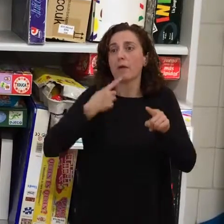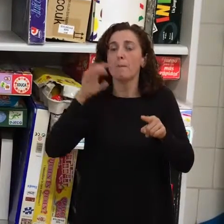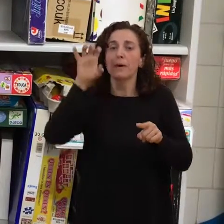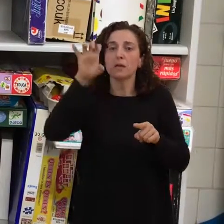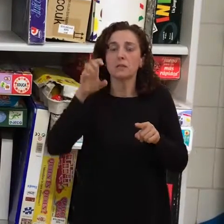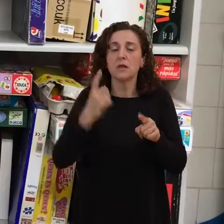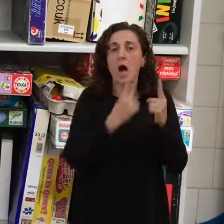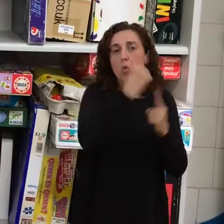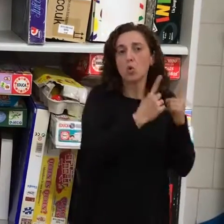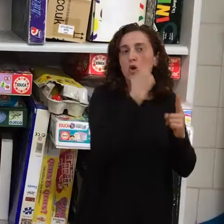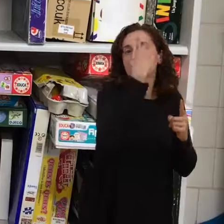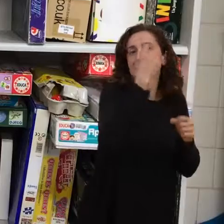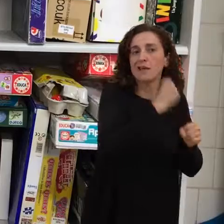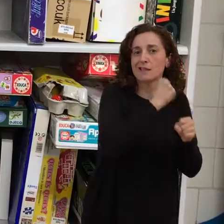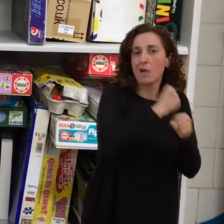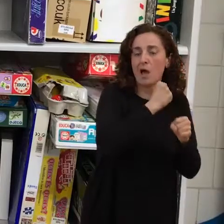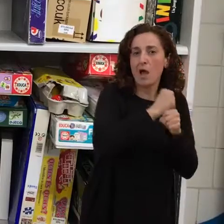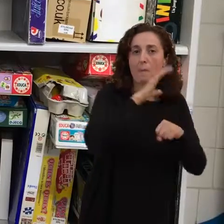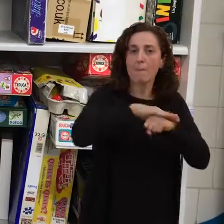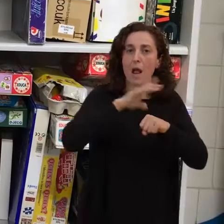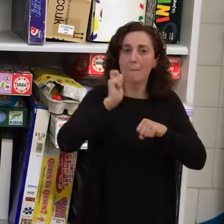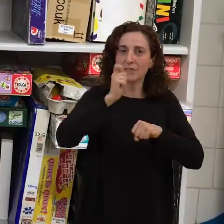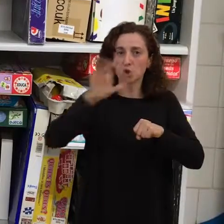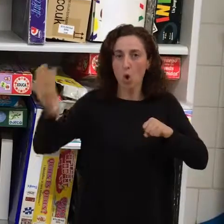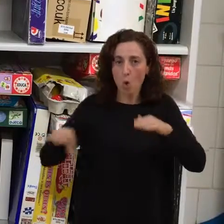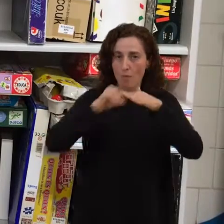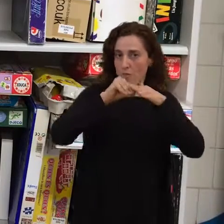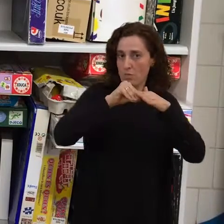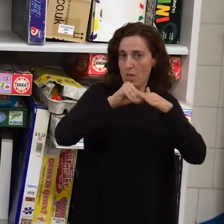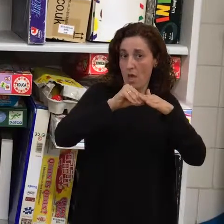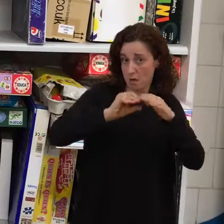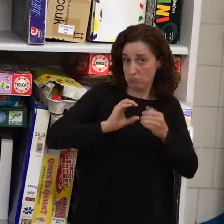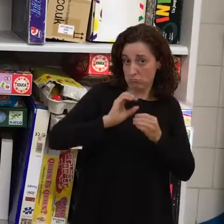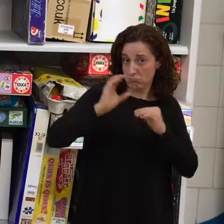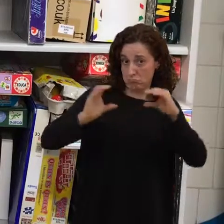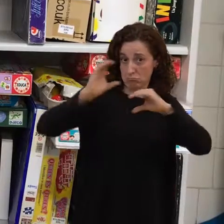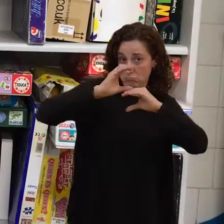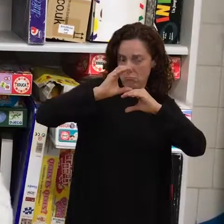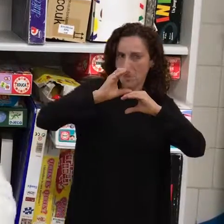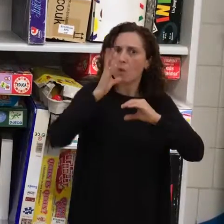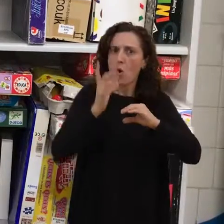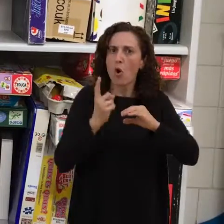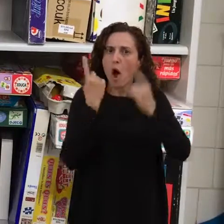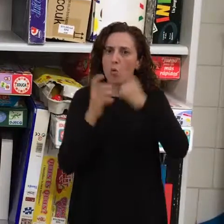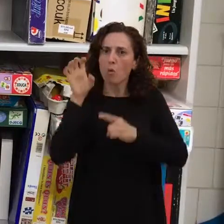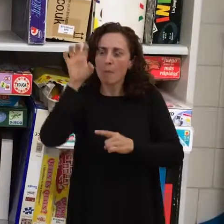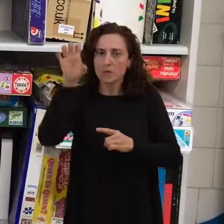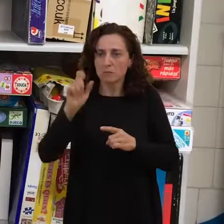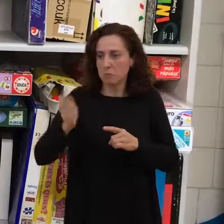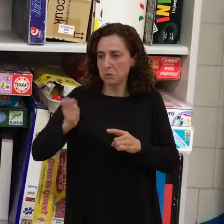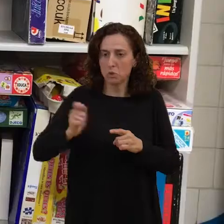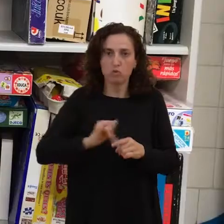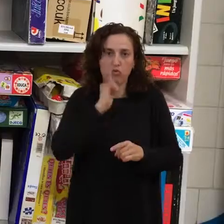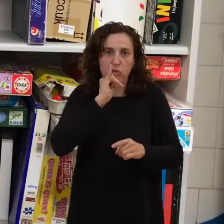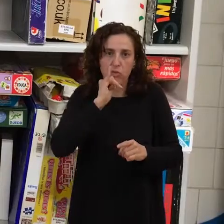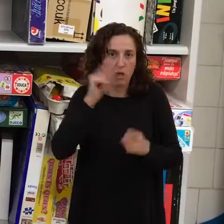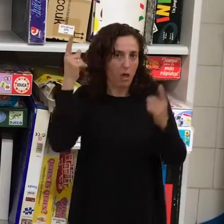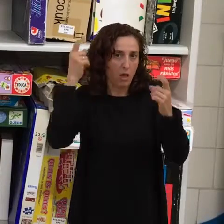esta pensión, o hay otros países que la gente no suele trabajar, porque con esta pensión les llega para vivir.